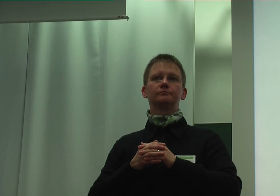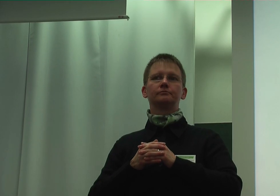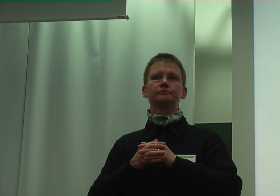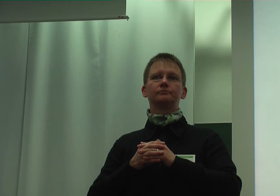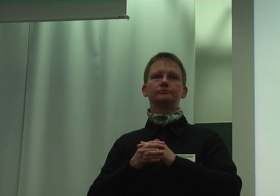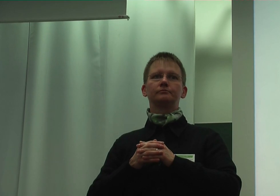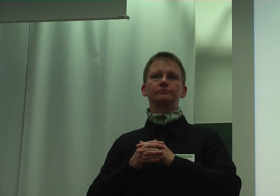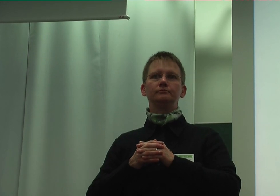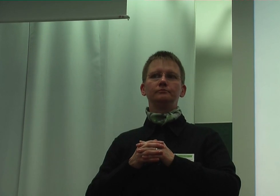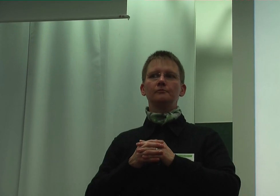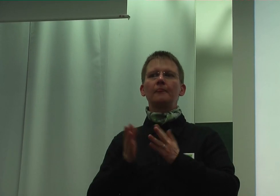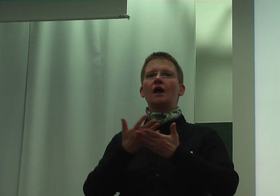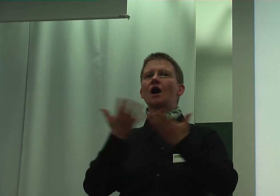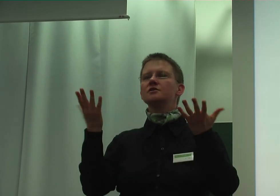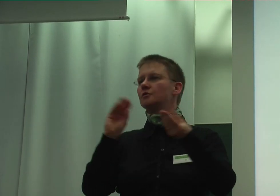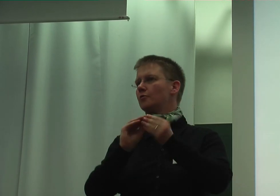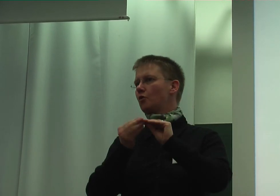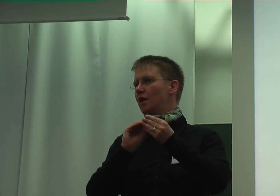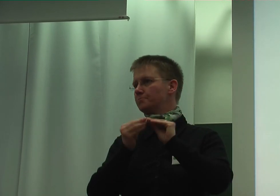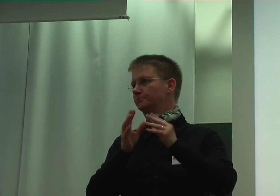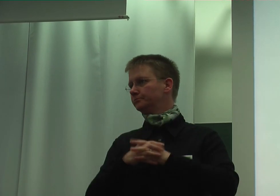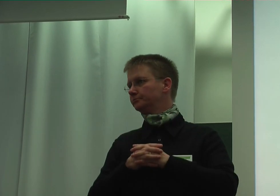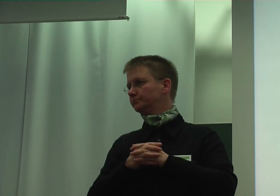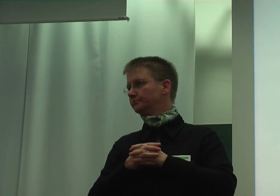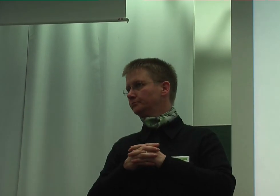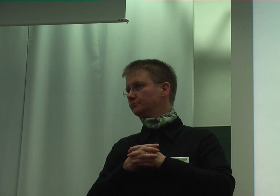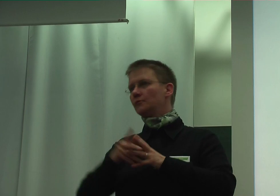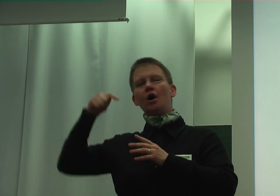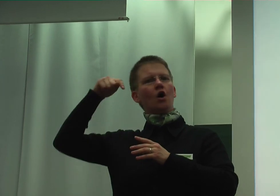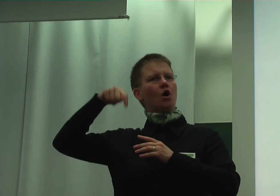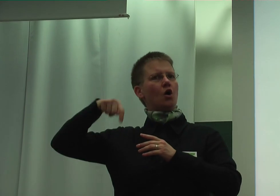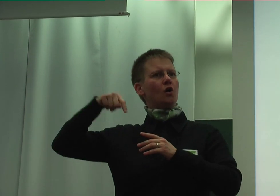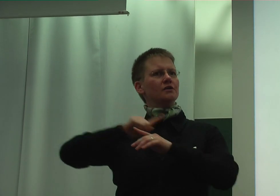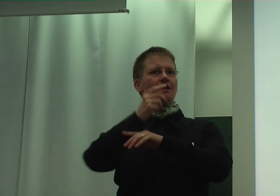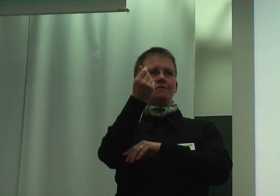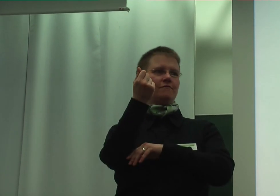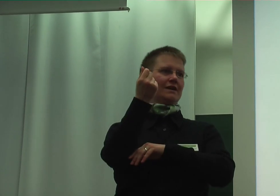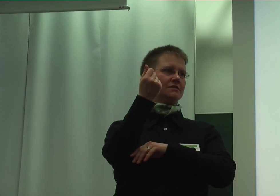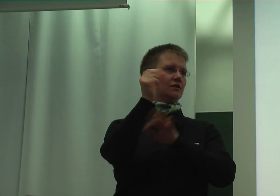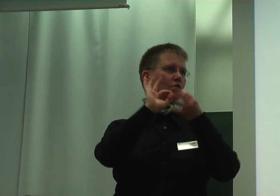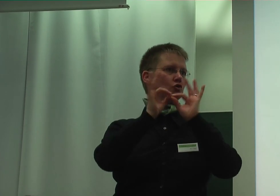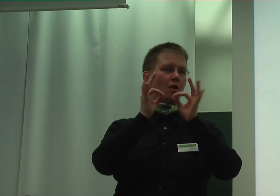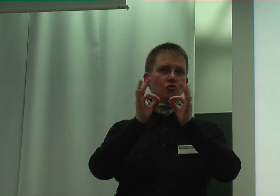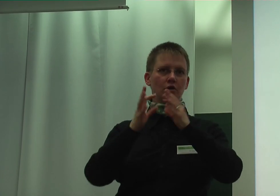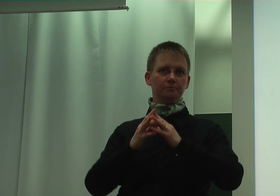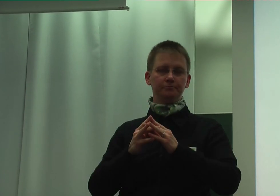Wo liegt die Problematik in der heutigen Zeit bei der Finanzierung von Neumetscherleistungen?